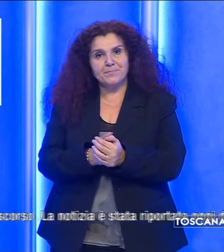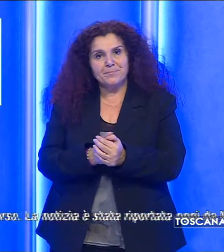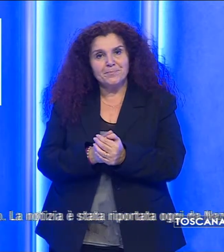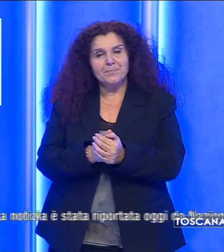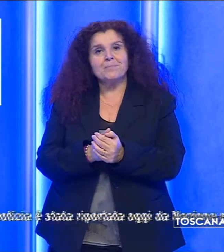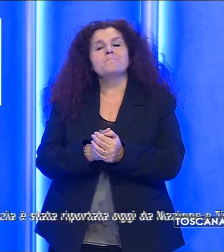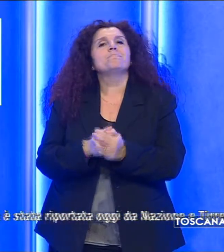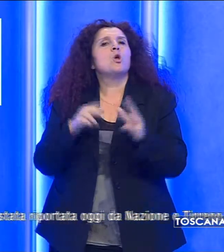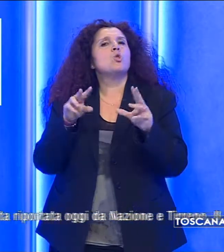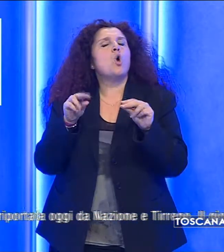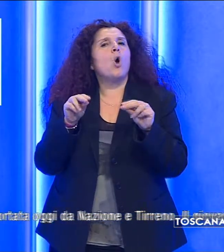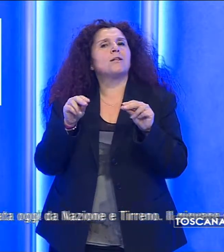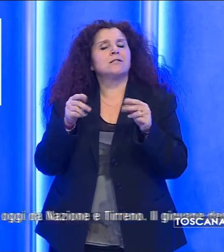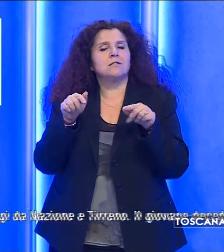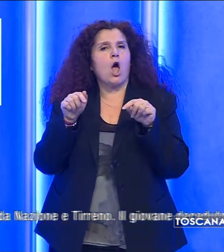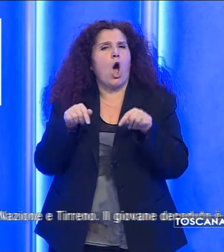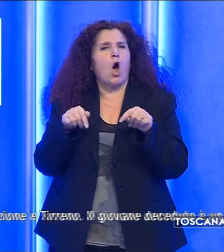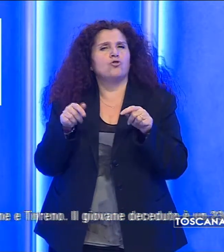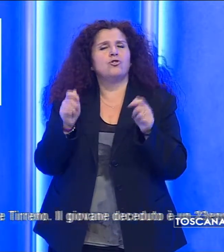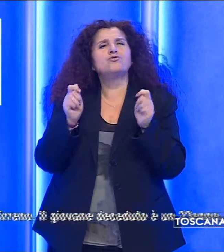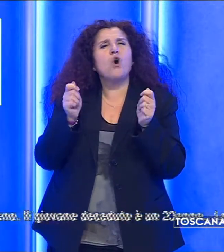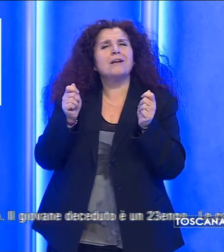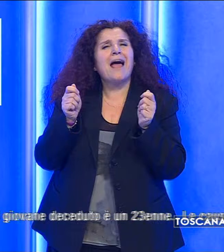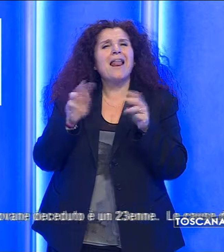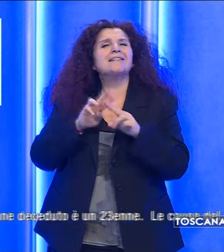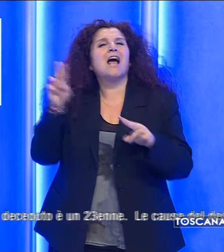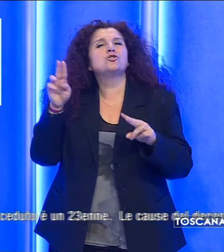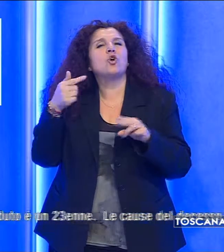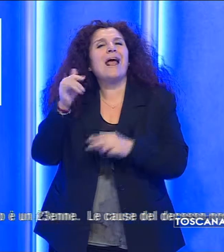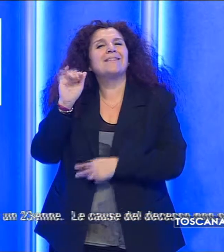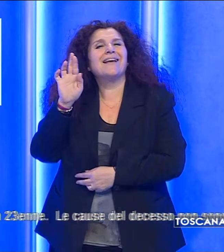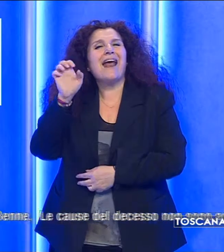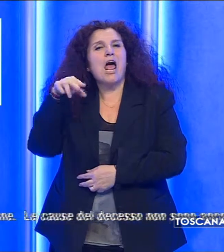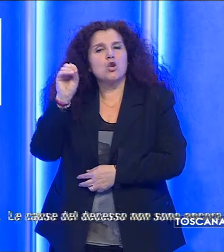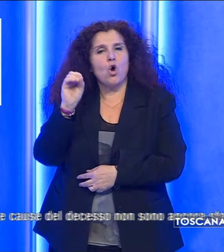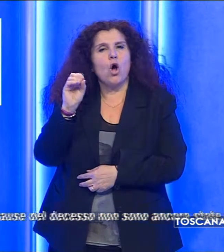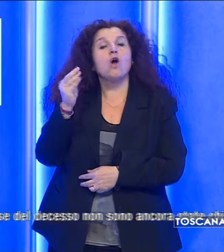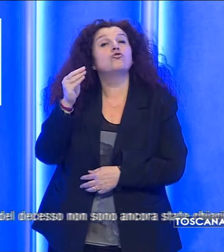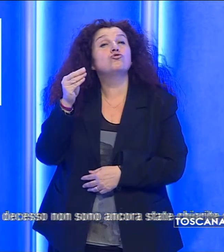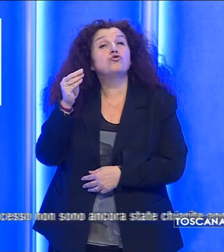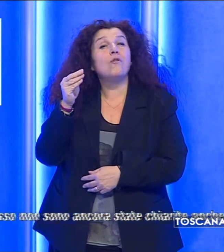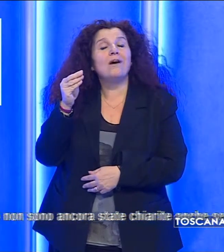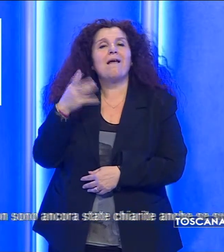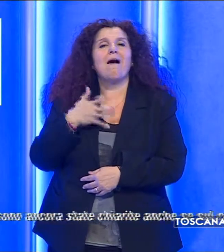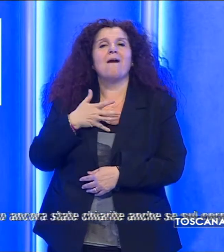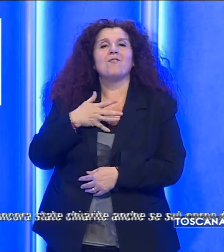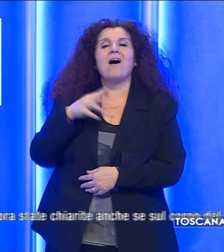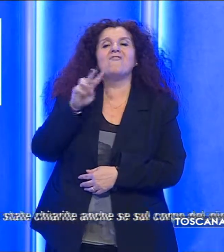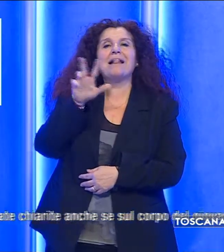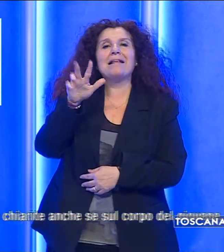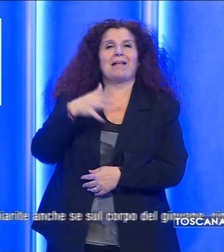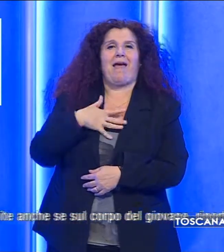La notizia è stata riportata oggi da Nazione e Tirreno. Il giovane deceduto è un 23enne.